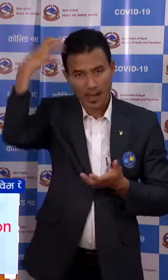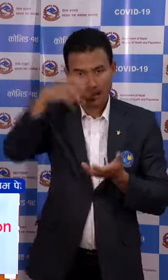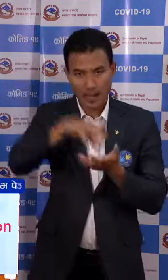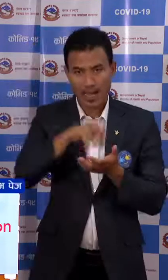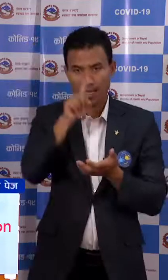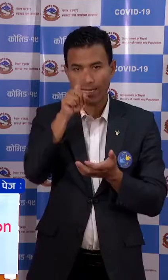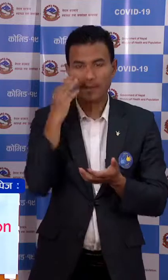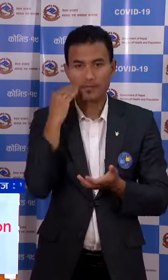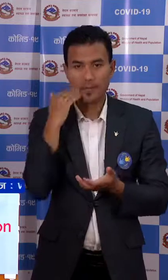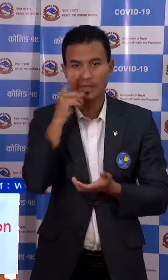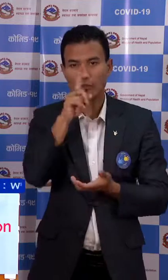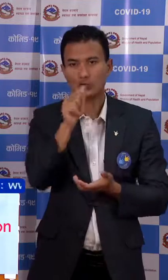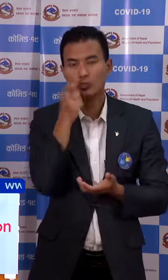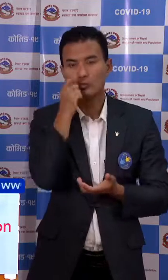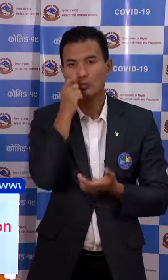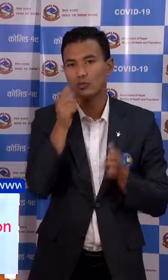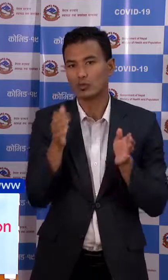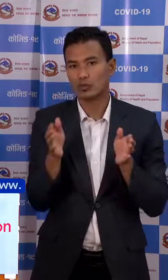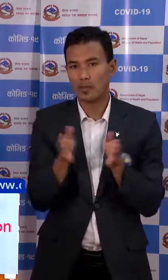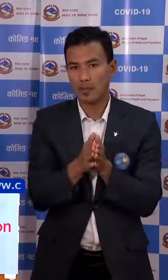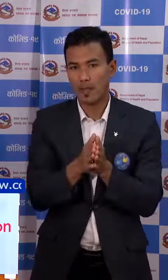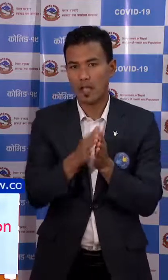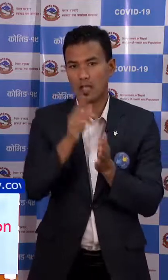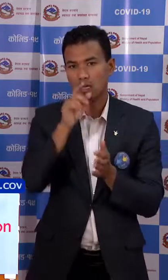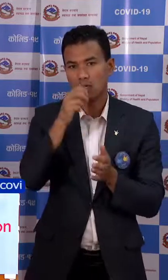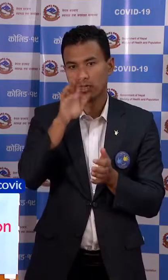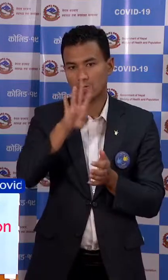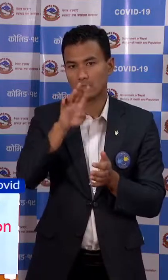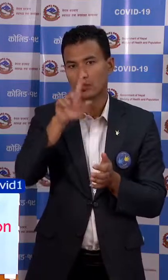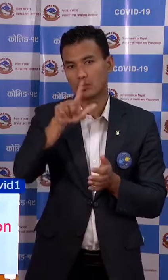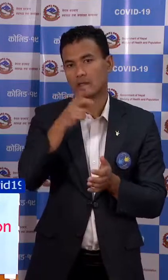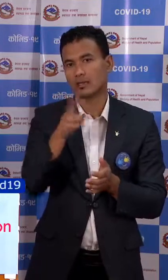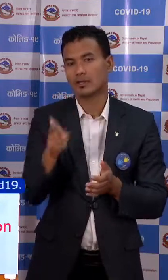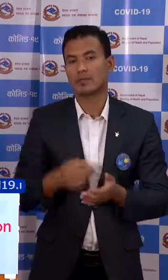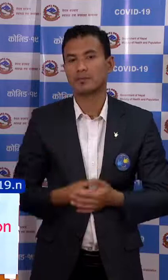एक महिला र सोर पूरुस गरी जम्मा सर्चालिस